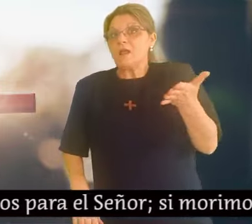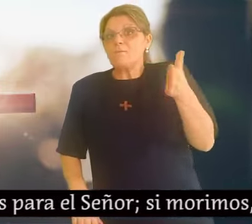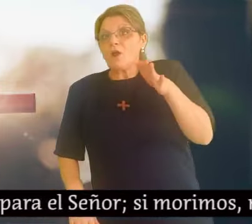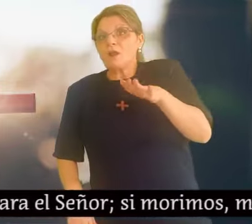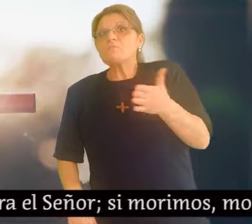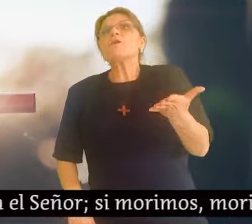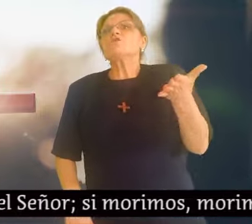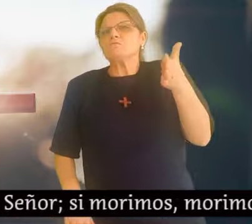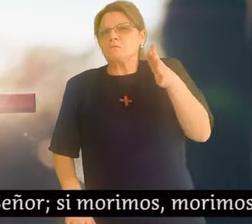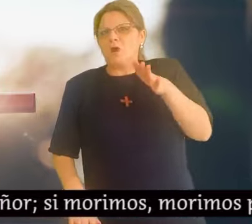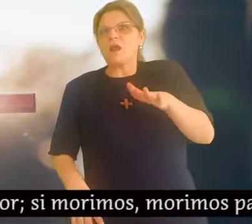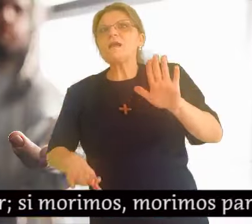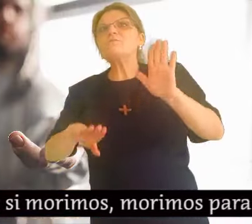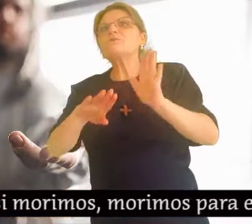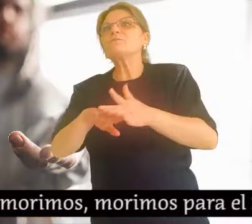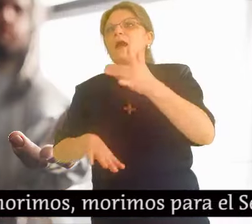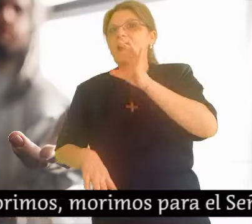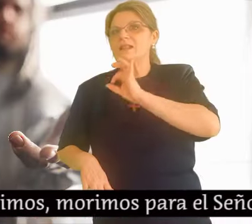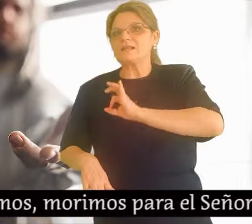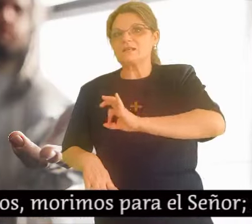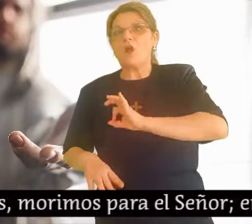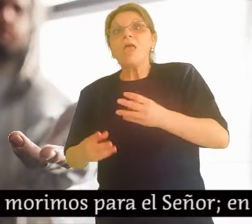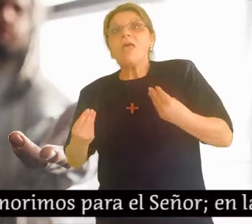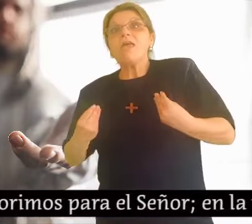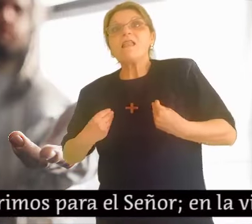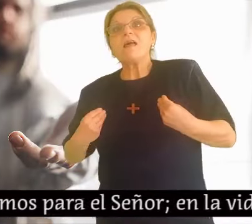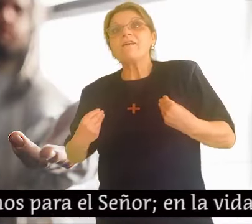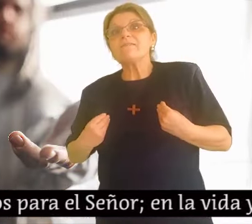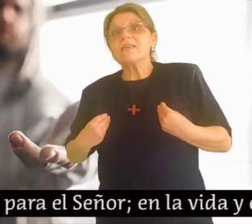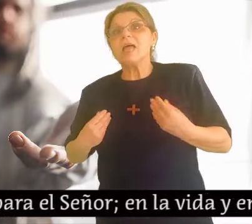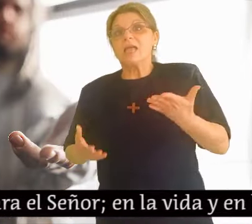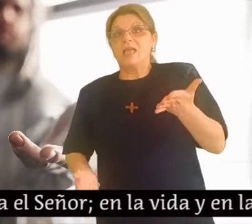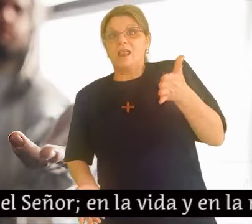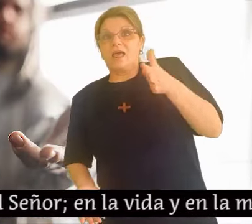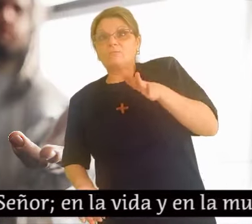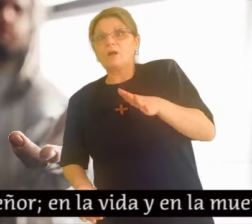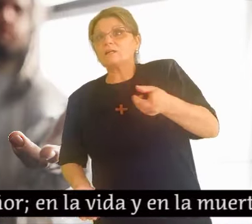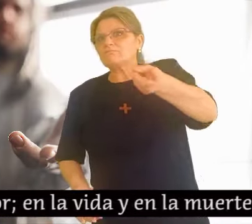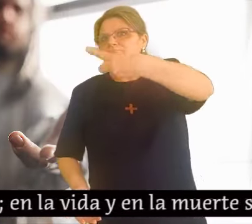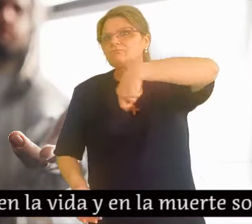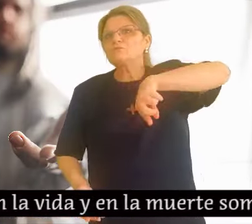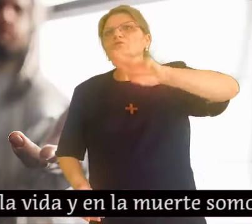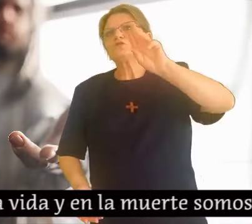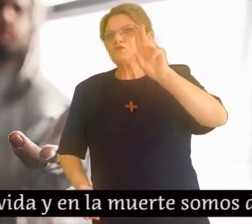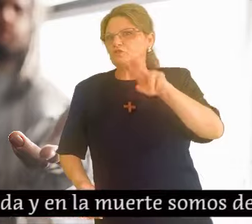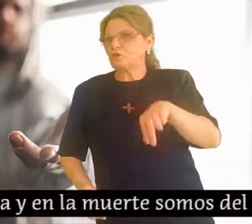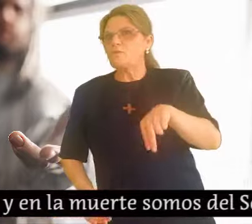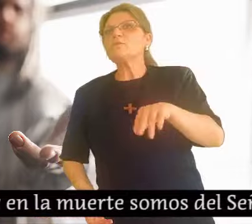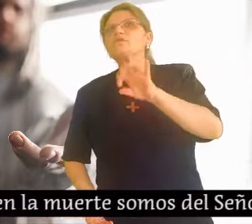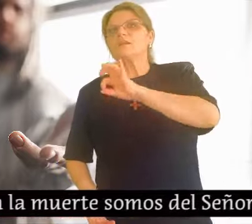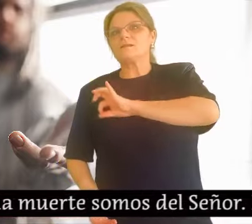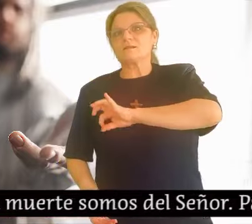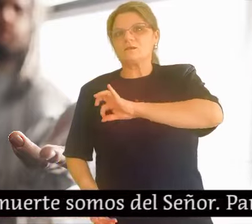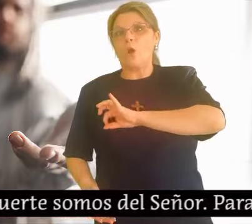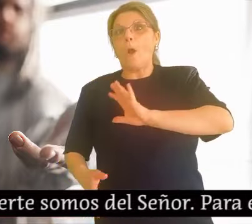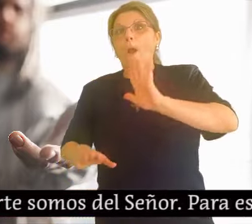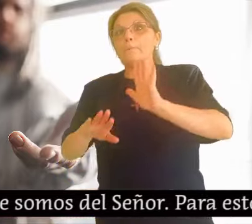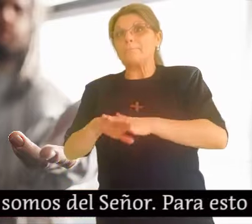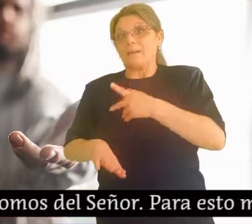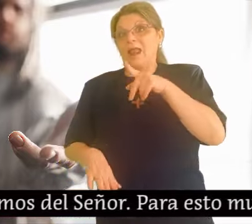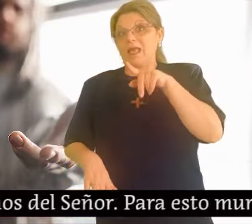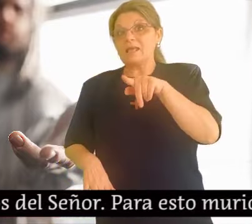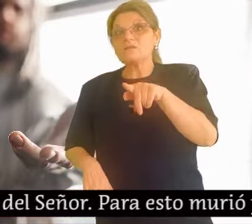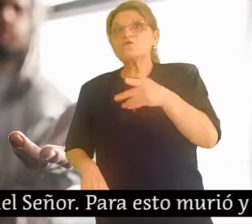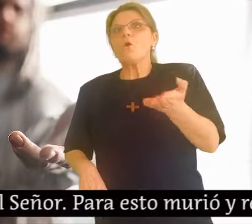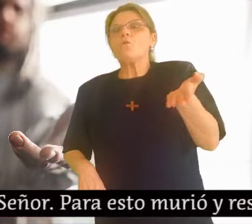Señor. Si morimos, morimos para el Señor. En la vida y en la muerte somos